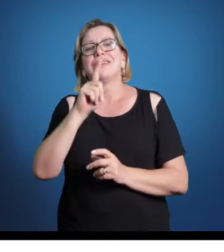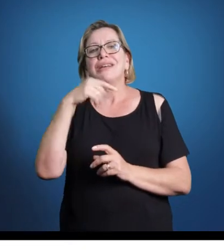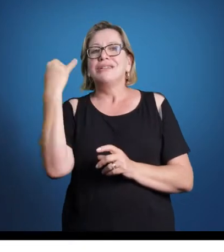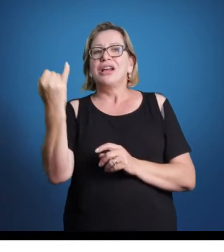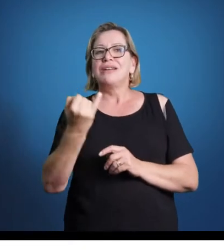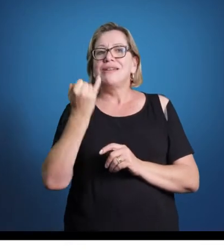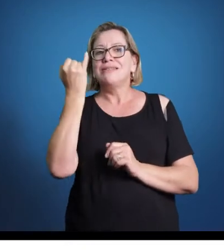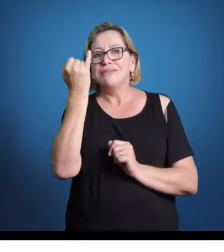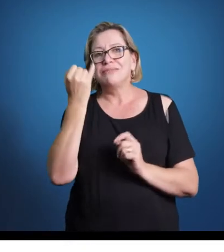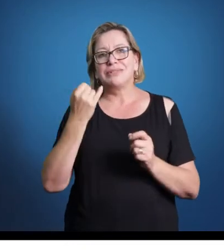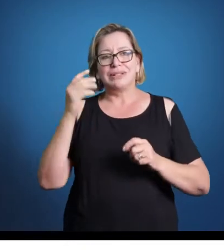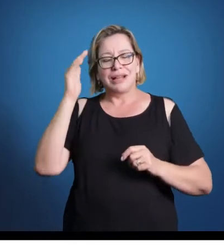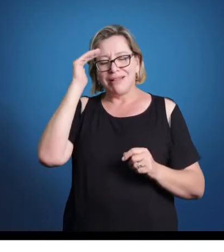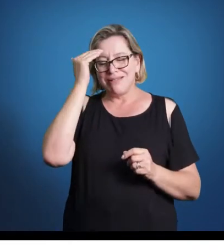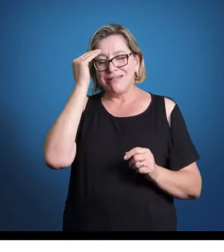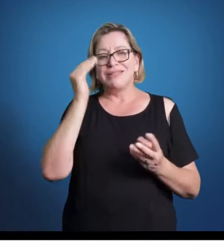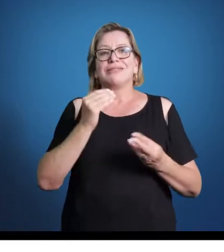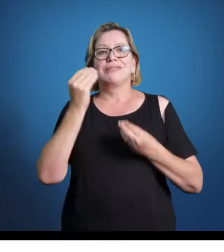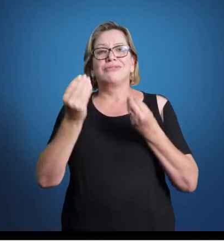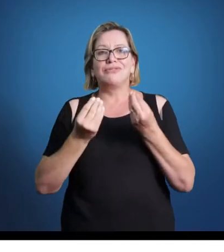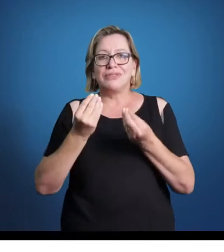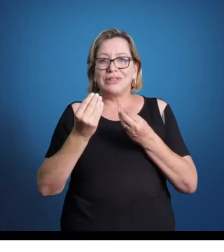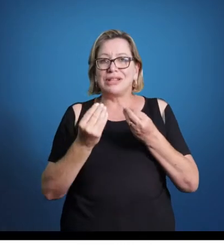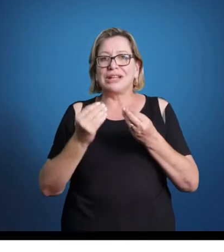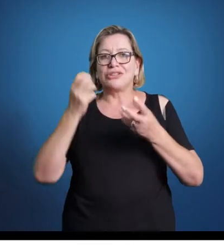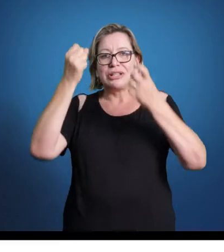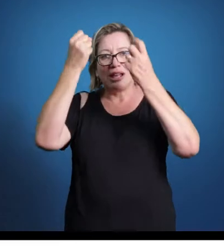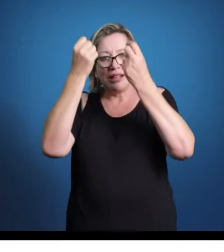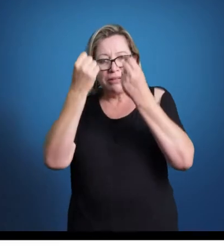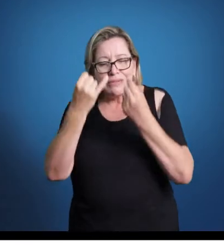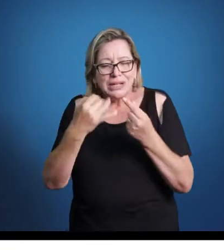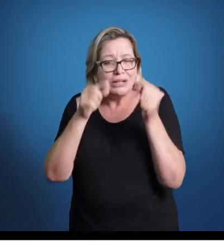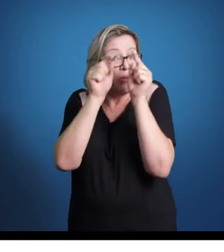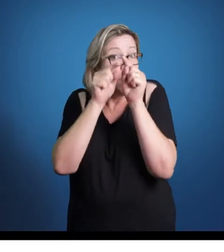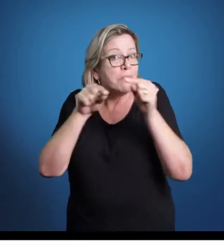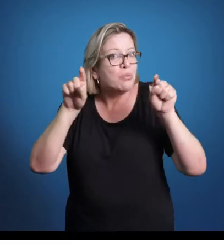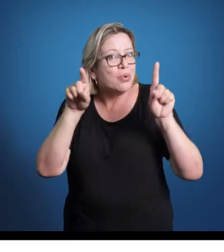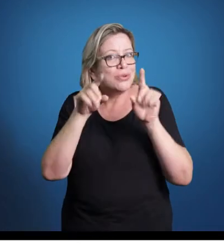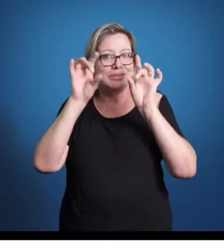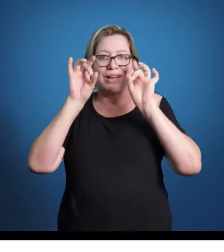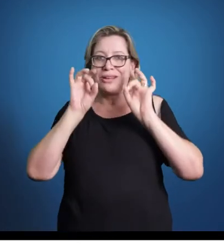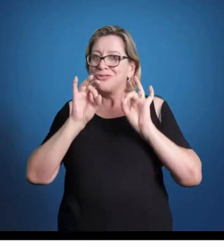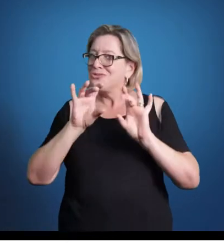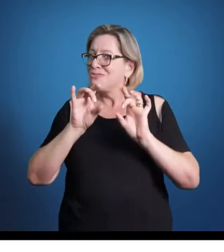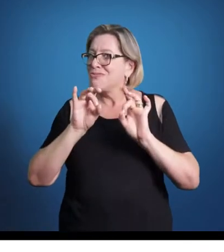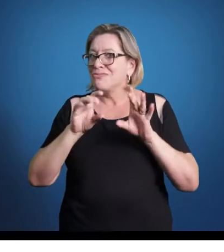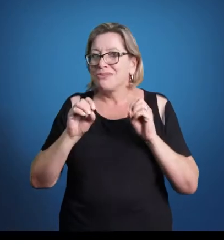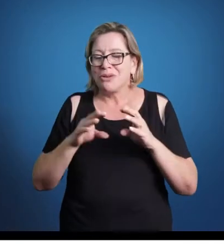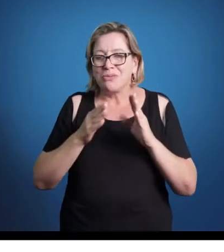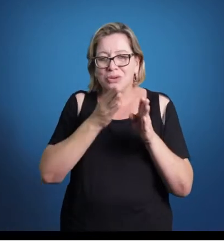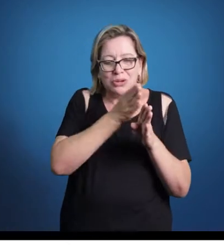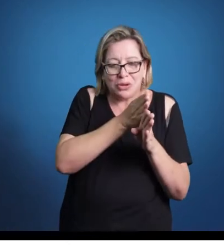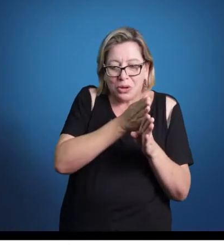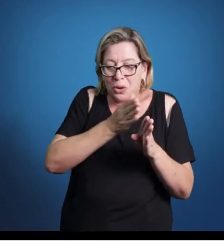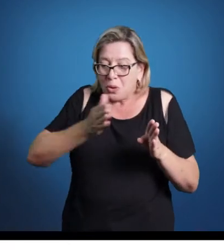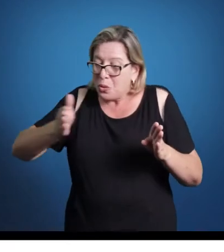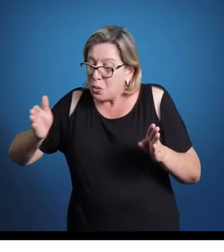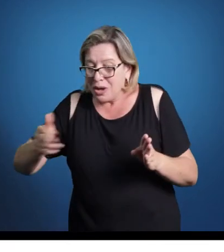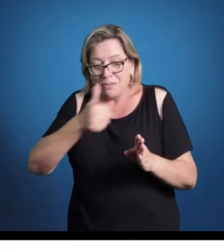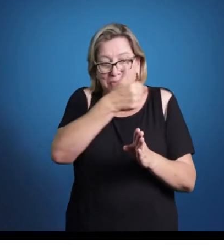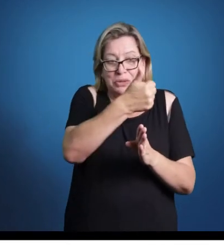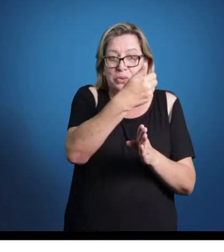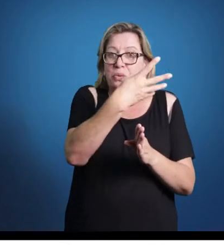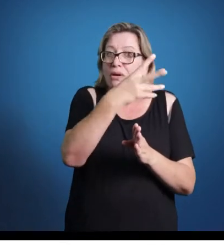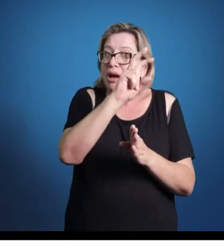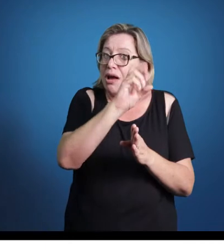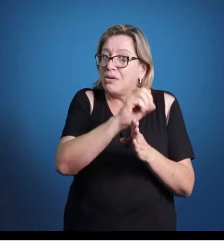entender isso, que a gente está falando especificamente do renascimento musical, que a gente limitou nesse período que já comentei